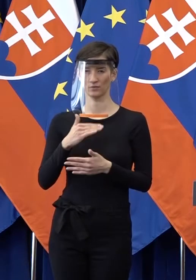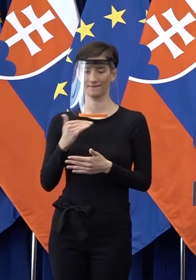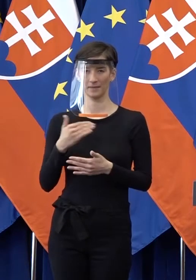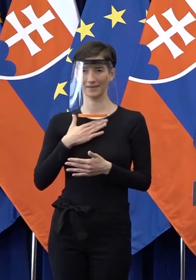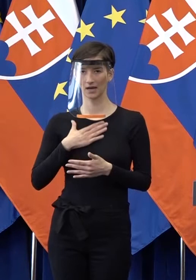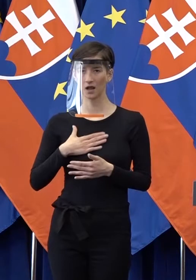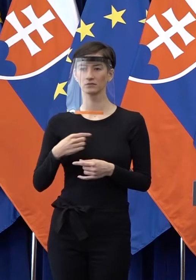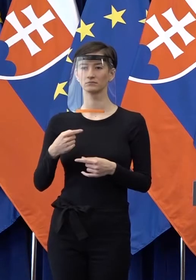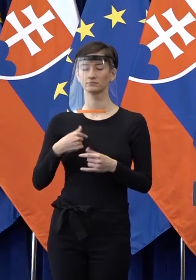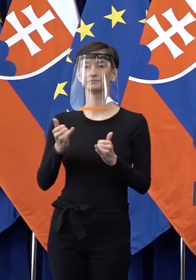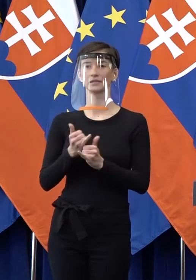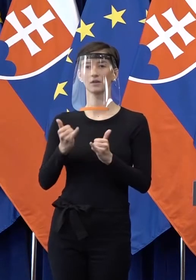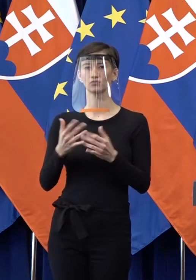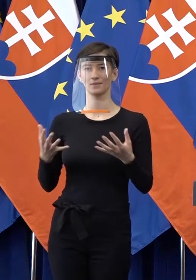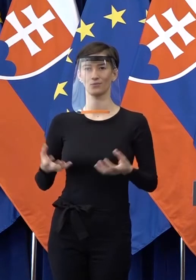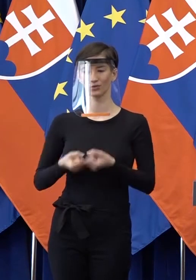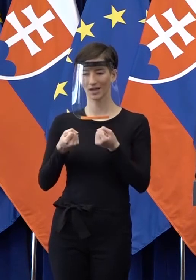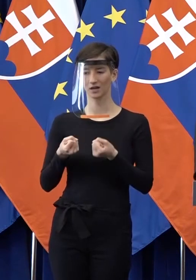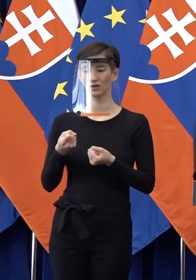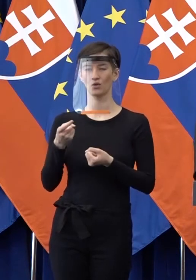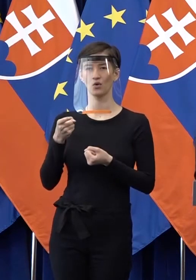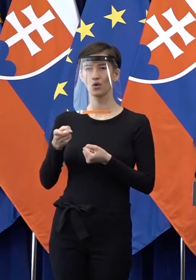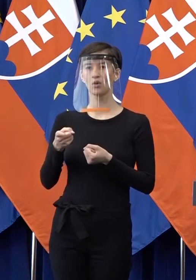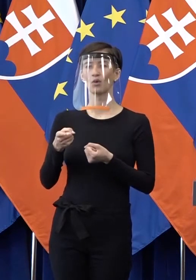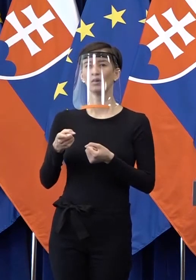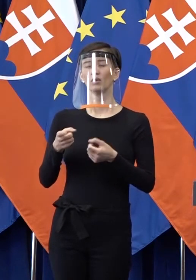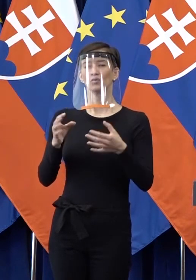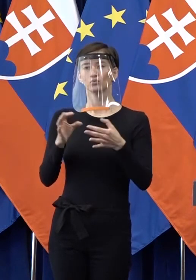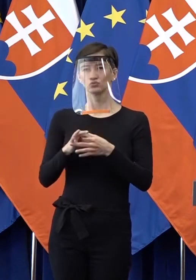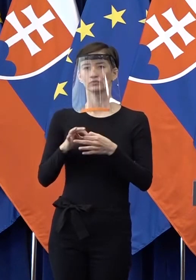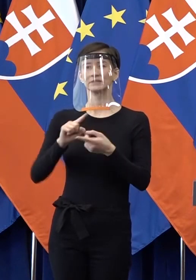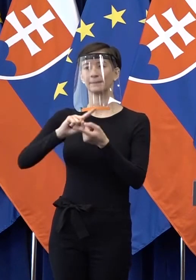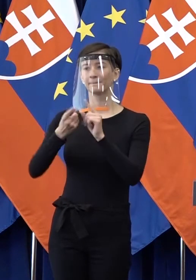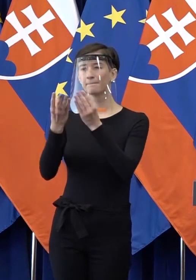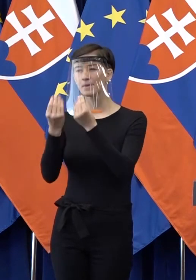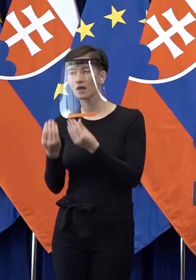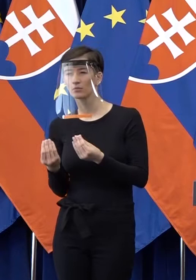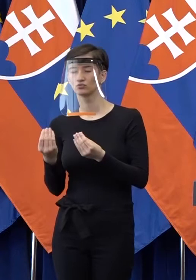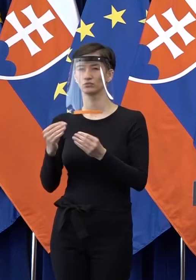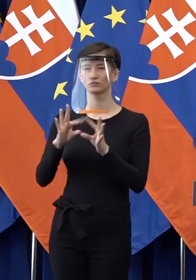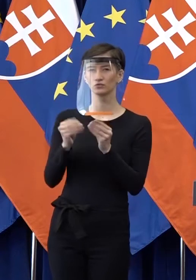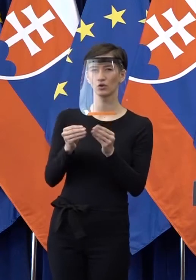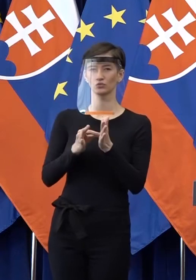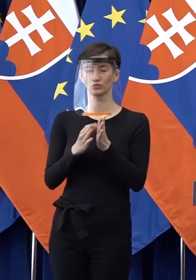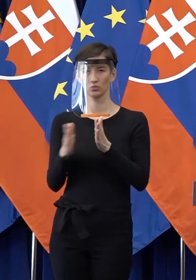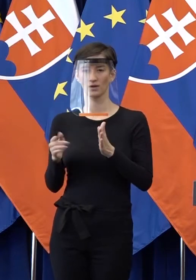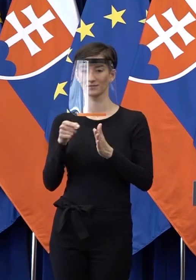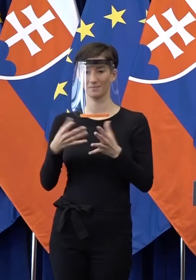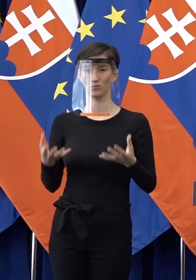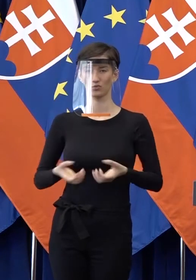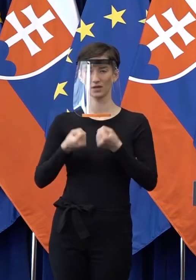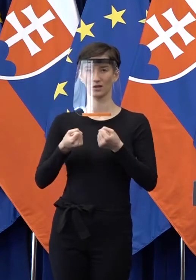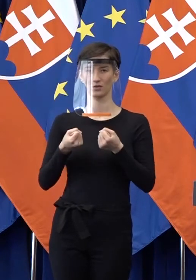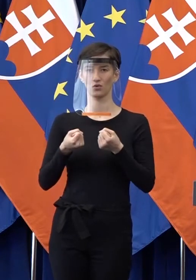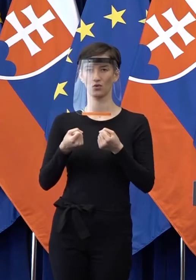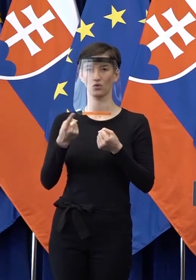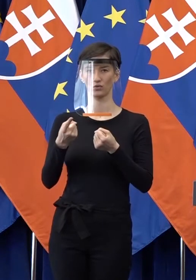naprík všetkým tým refinančno-legislatívnym prekážkám vytvoriť rámec, ktorý v doznačnej miere